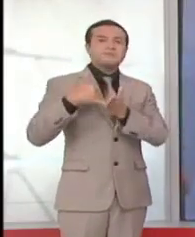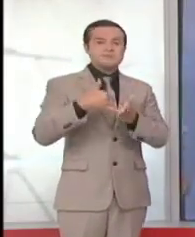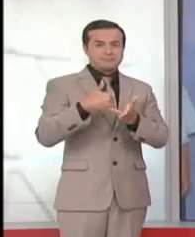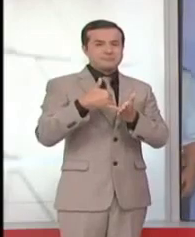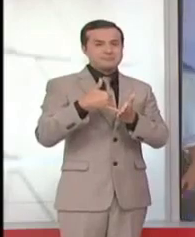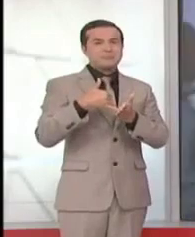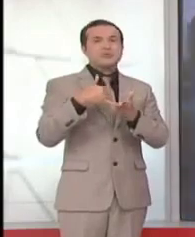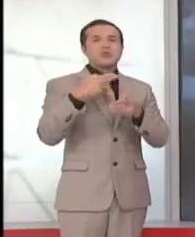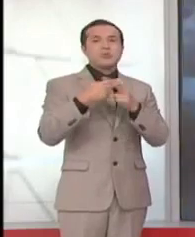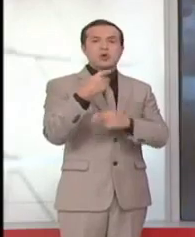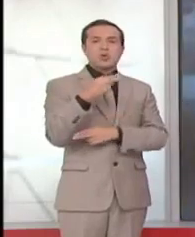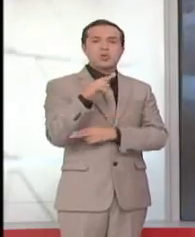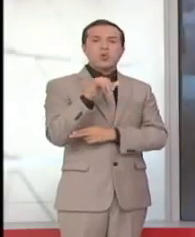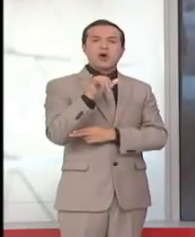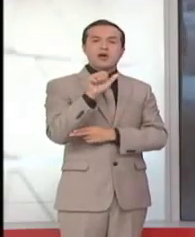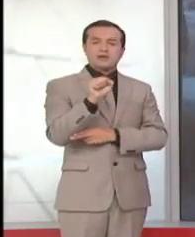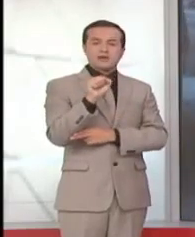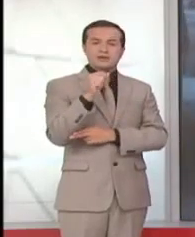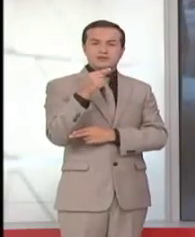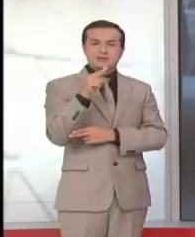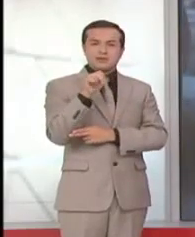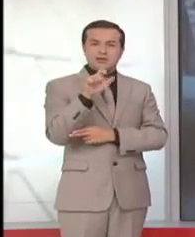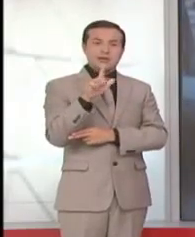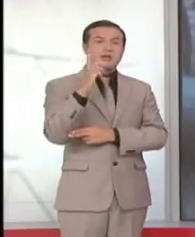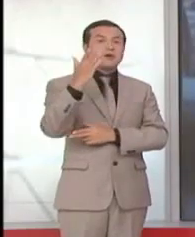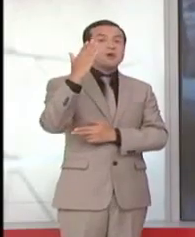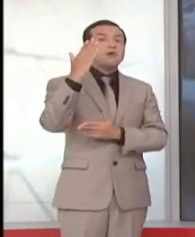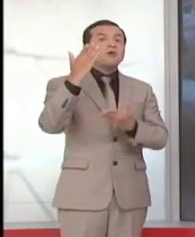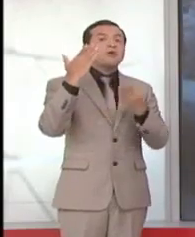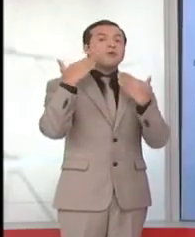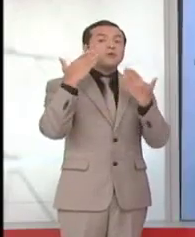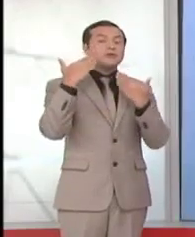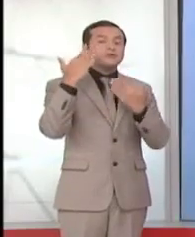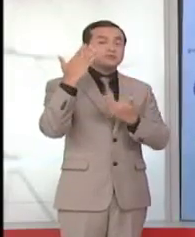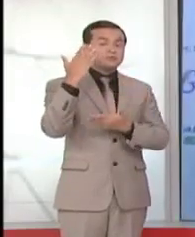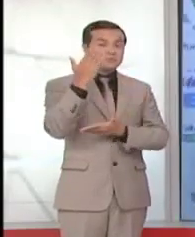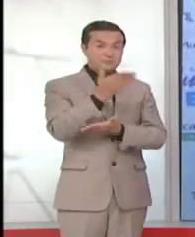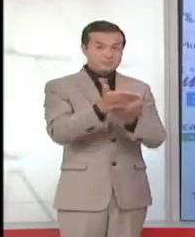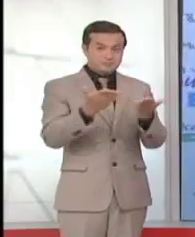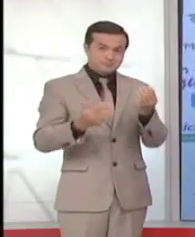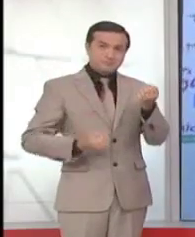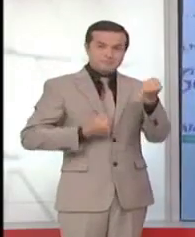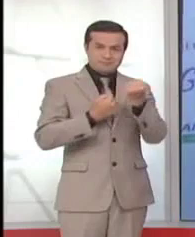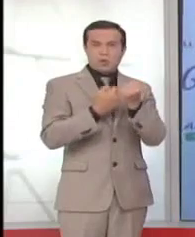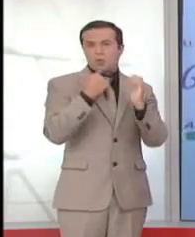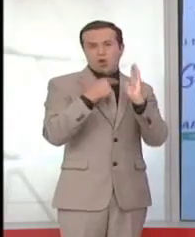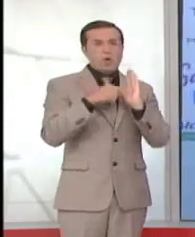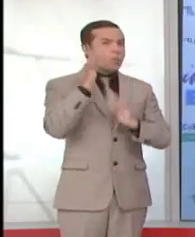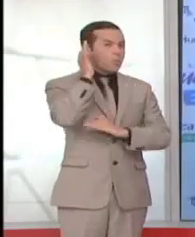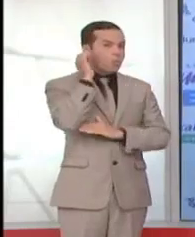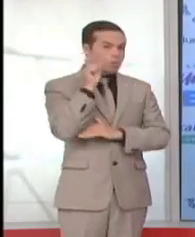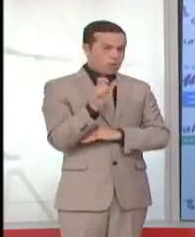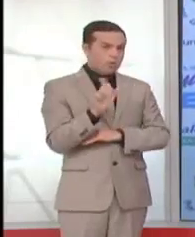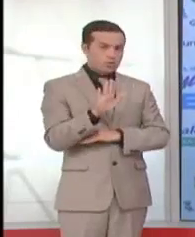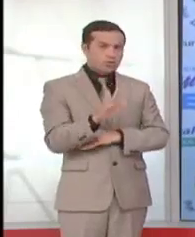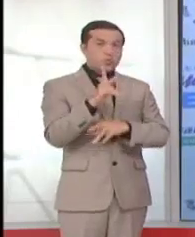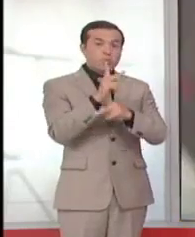Guayas y Quil que promueve el cabildo porteño. Se trata de la iniciativa de la ciudadana María Dolores Mendoza sobre el manejo responsable de